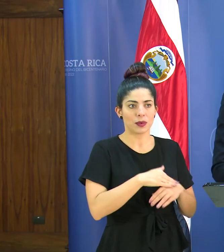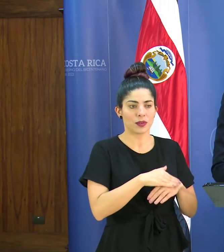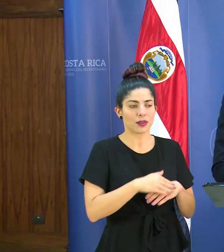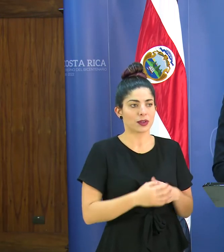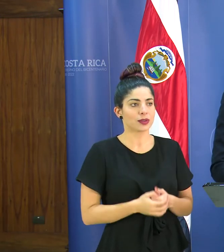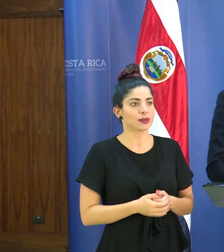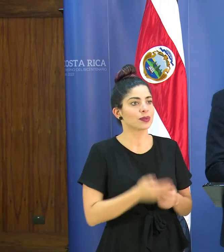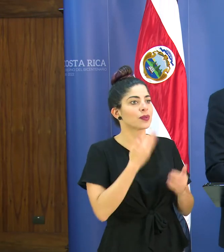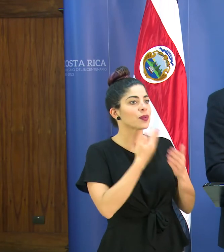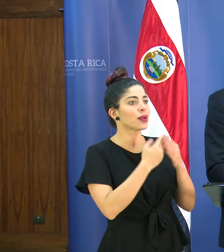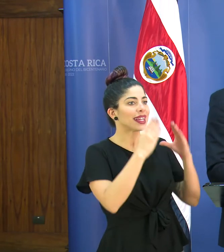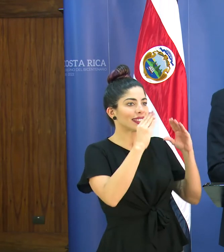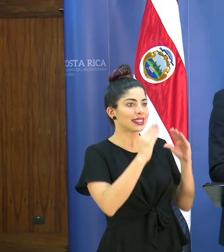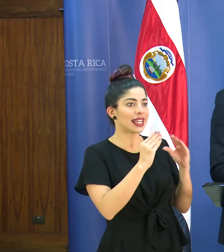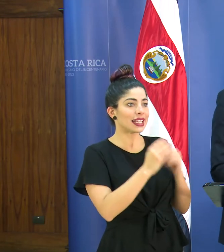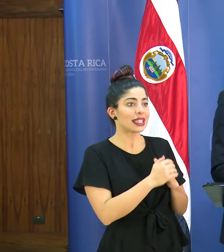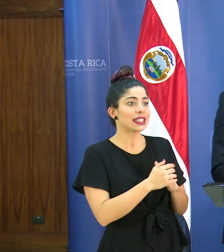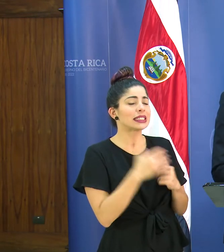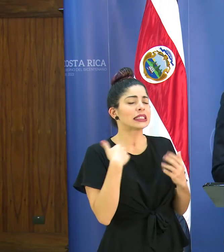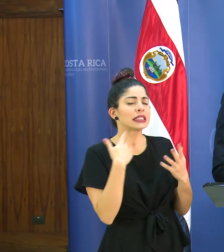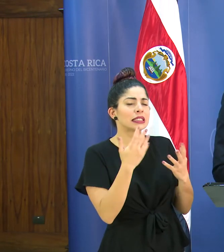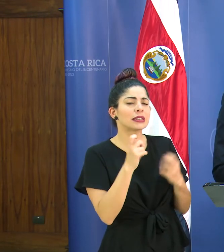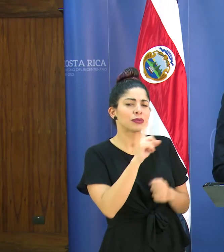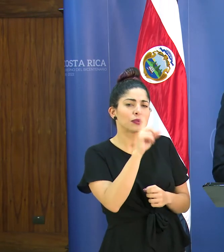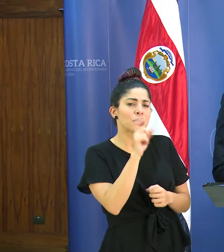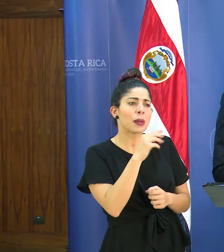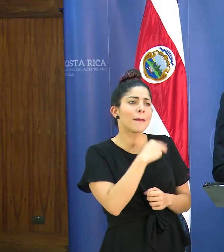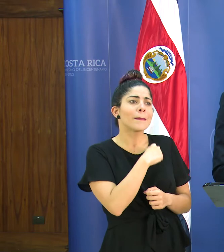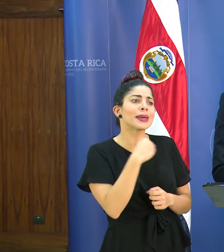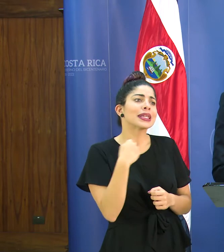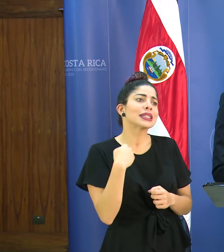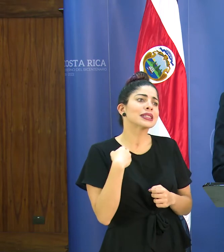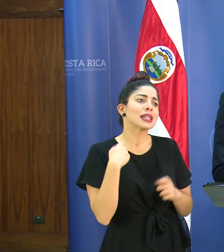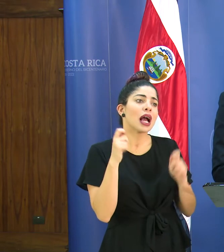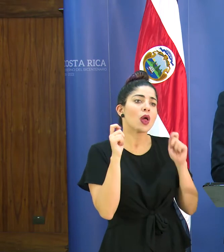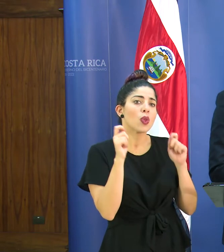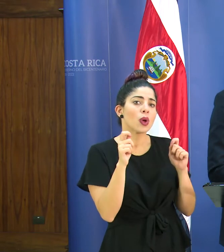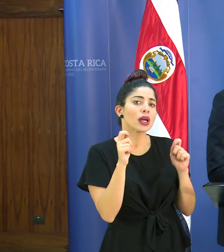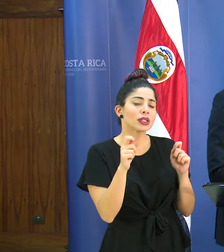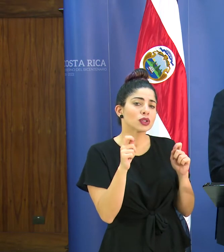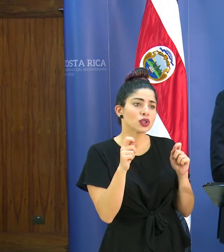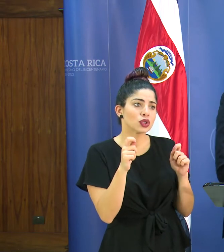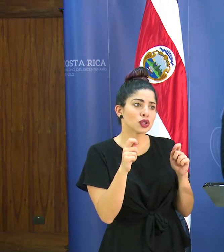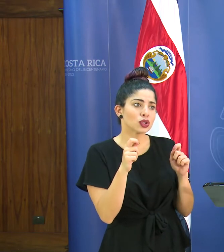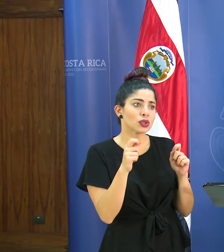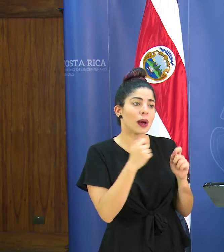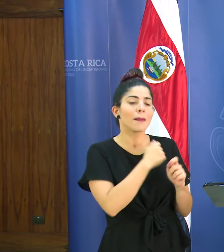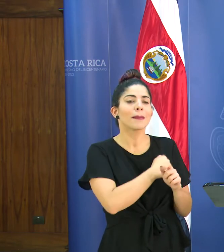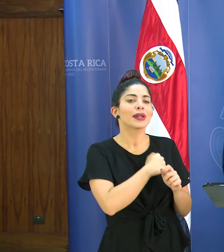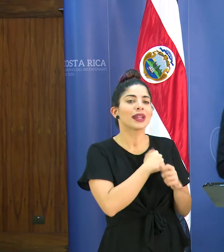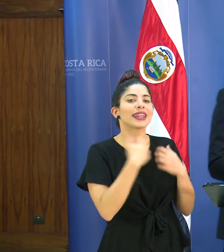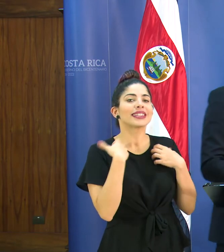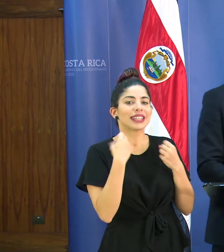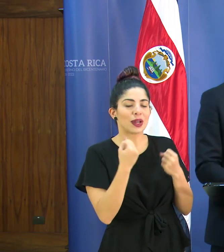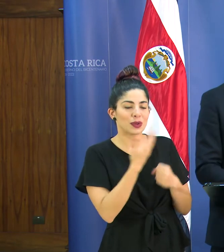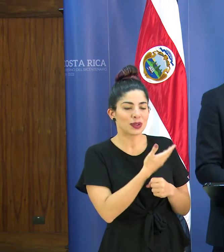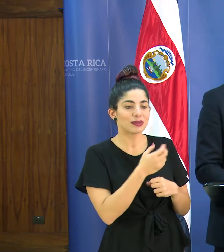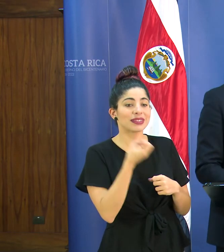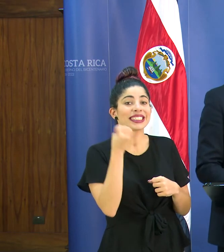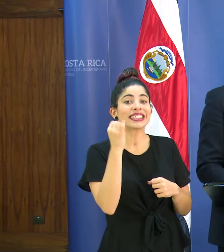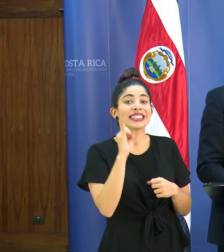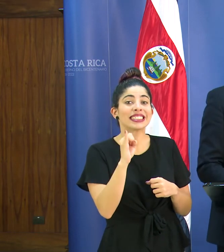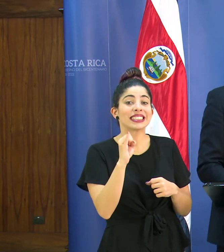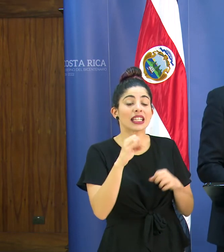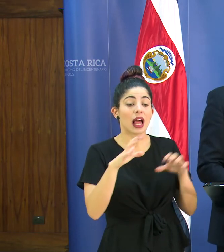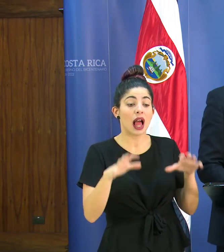buenas tardes quisiera preguntarle al ministro de educación si dentro de las perdón de salud si dentro de